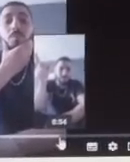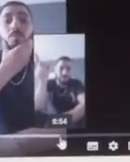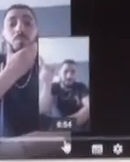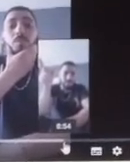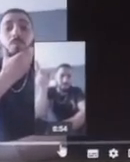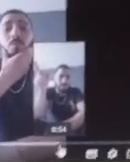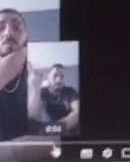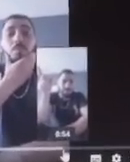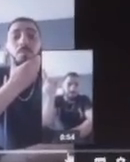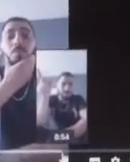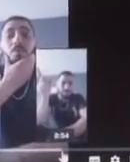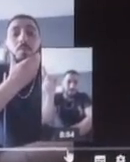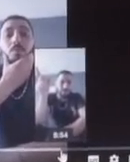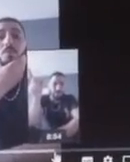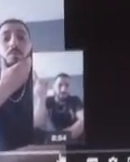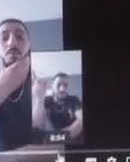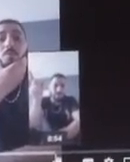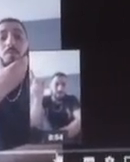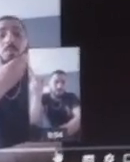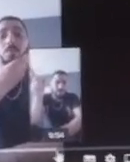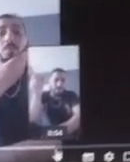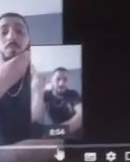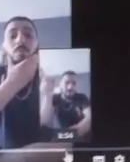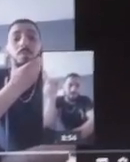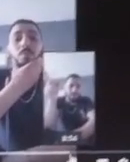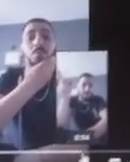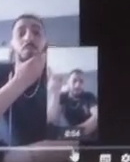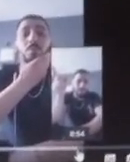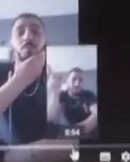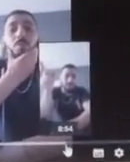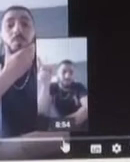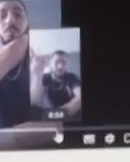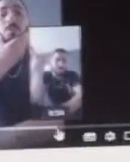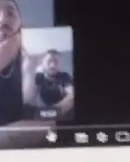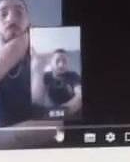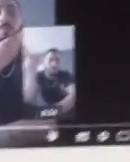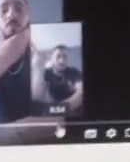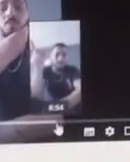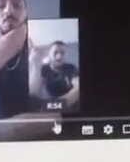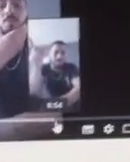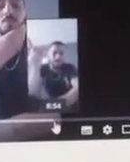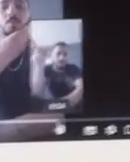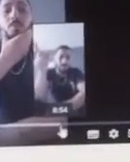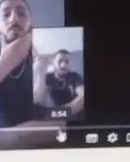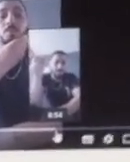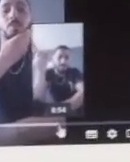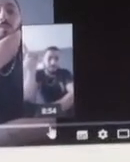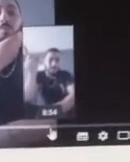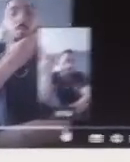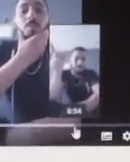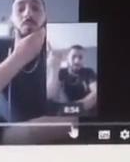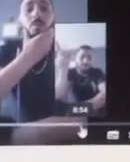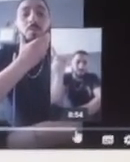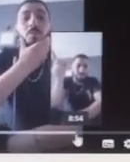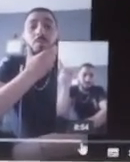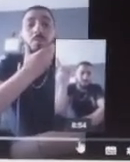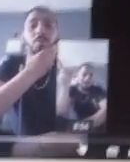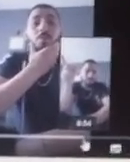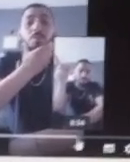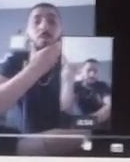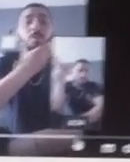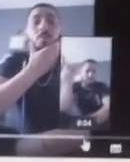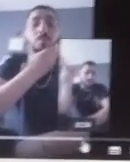tu vas en Algérie, apparemment, t'es parti de Algérie, au cours du terrorisme, mais ça c'est pas vrai pour ce qui arrive au pays